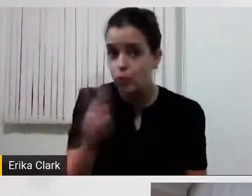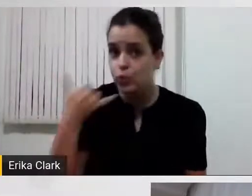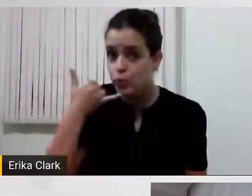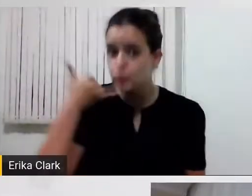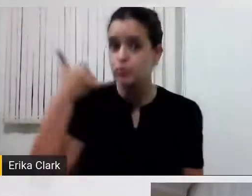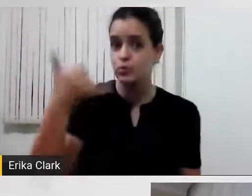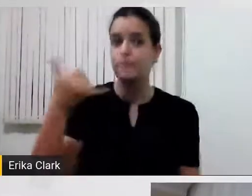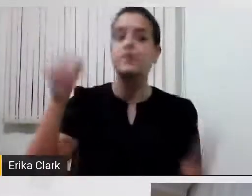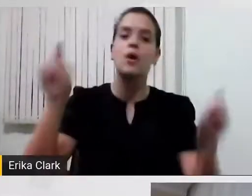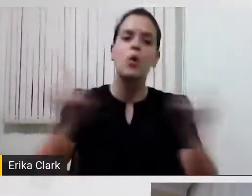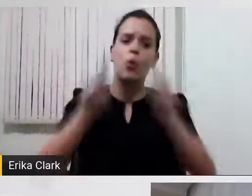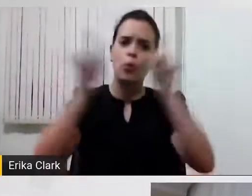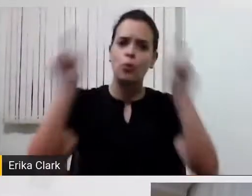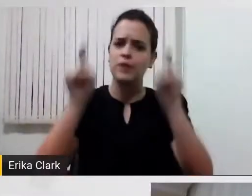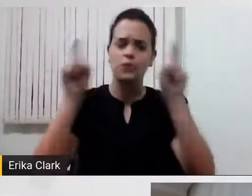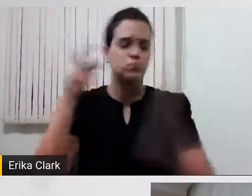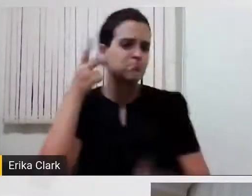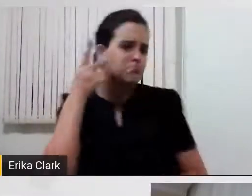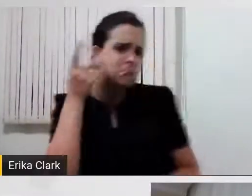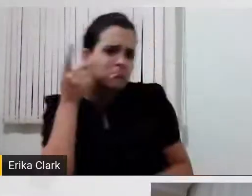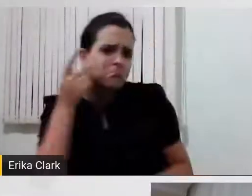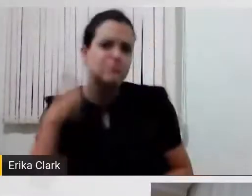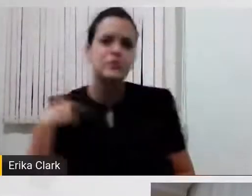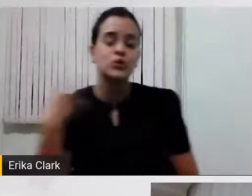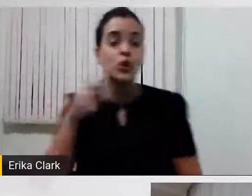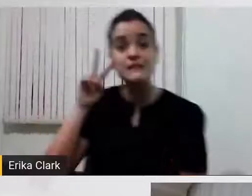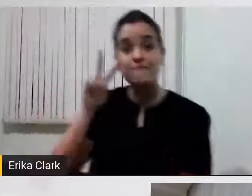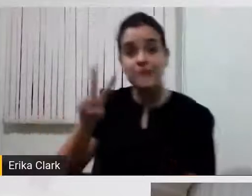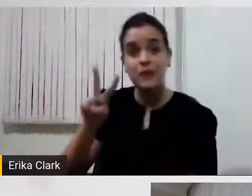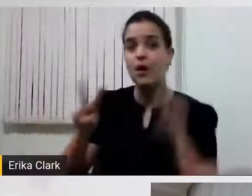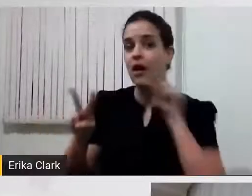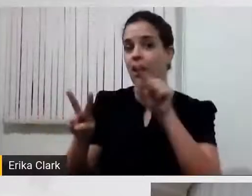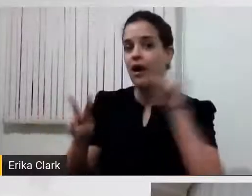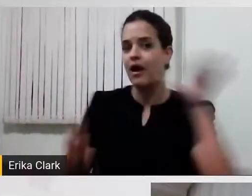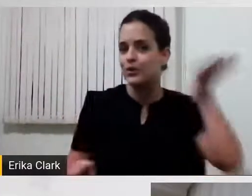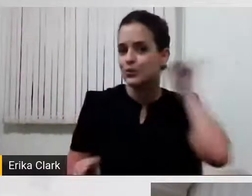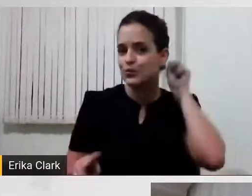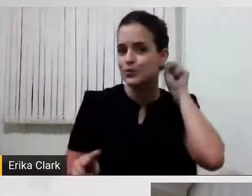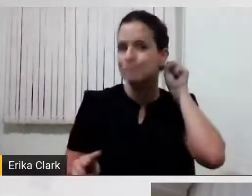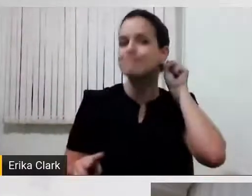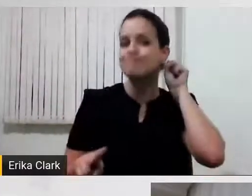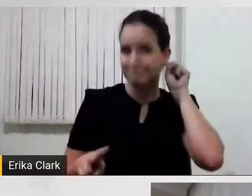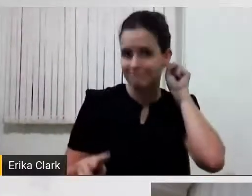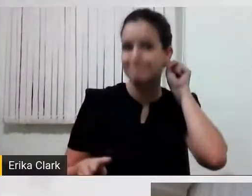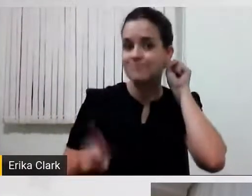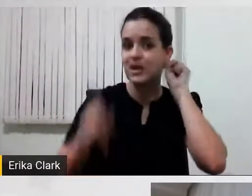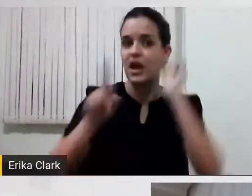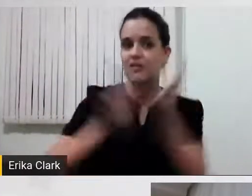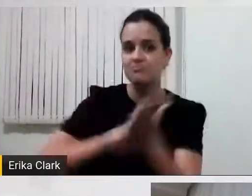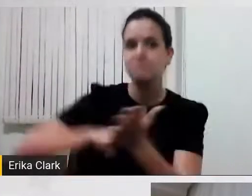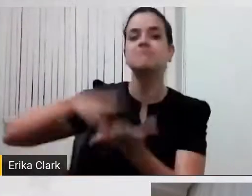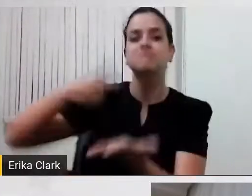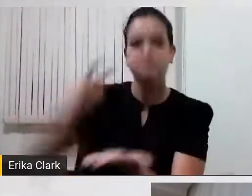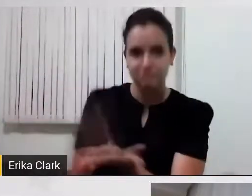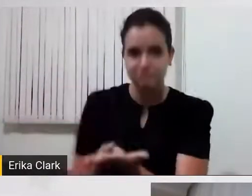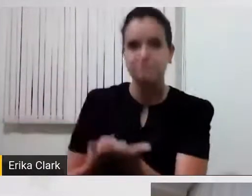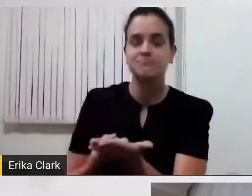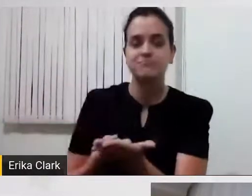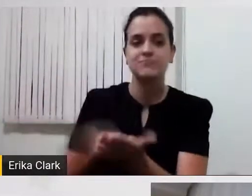computador, e tudo aquilo que nós vemos, eles escutam. Então, há transcrição daquilo que é visto em áudio para quem não